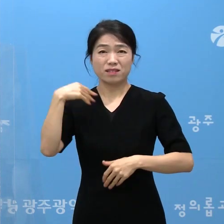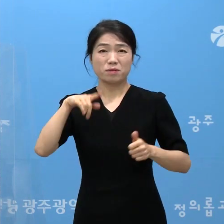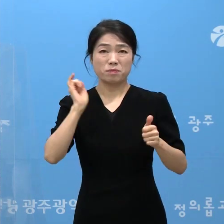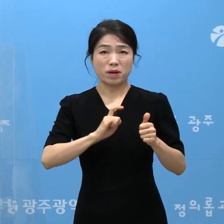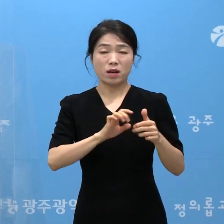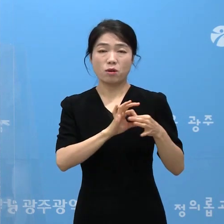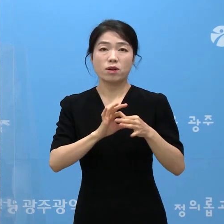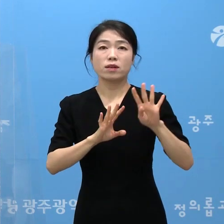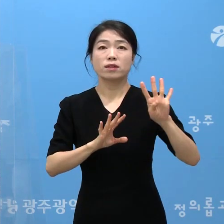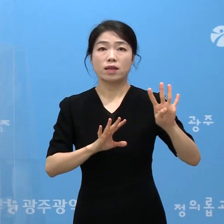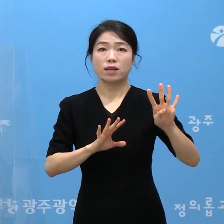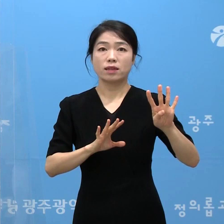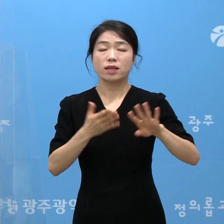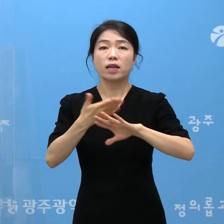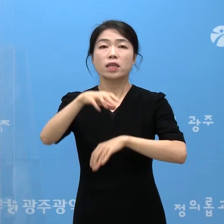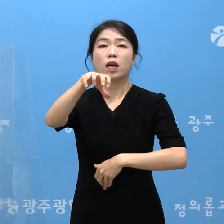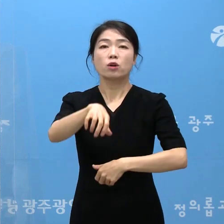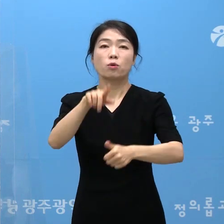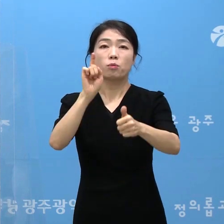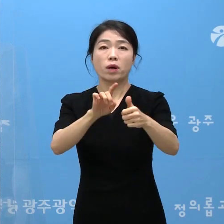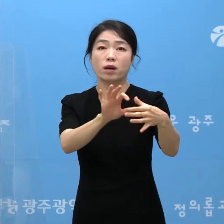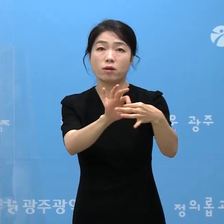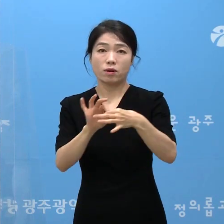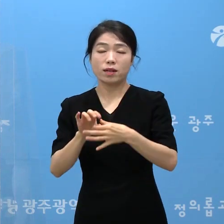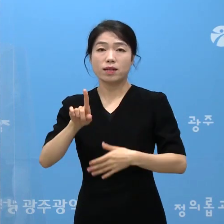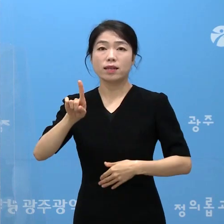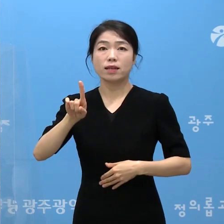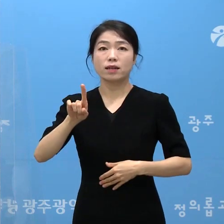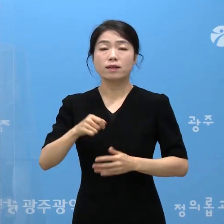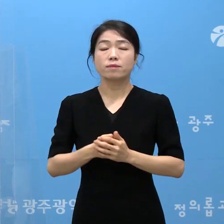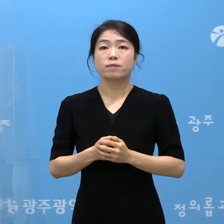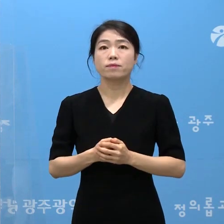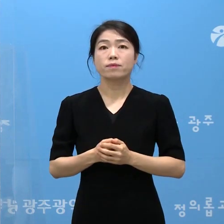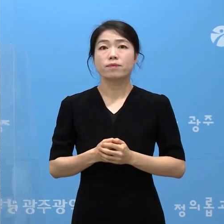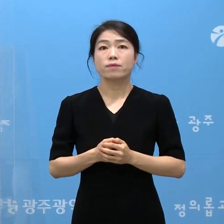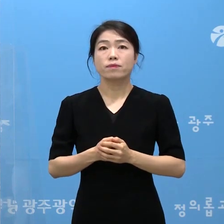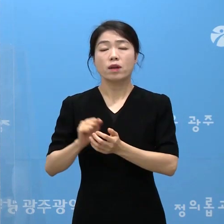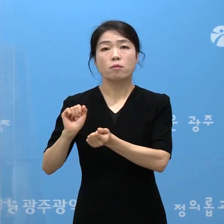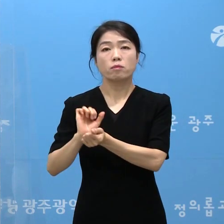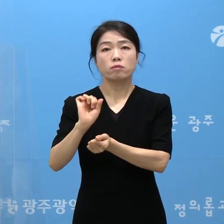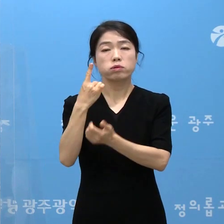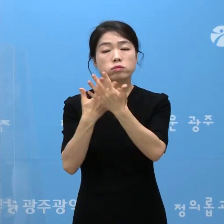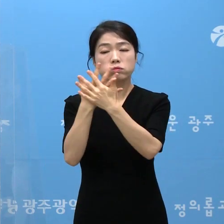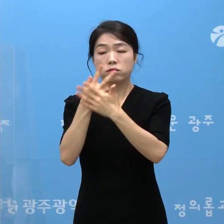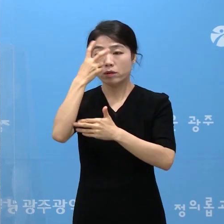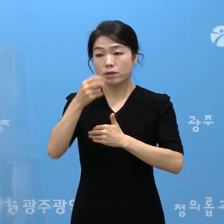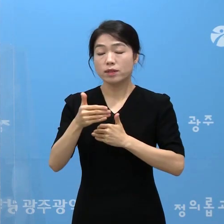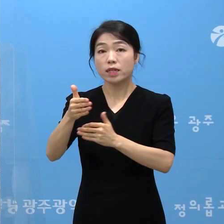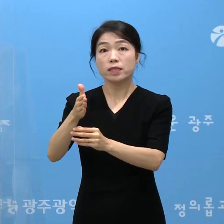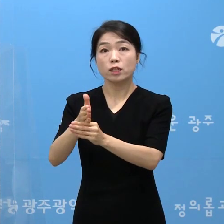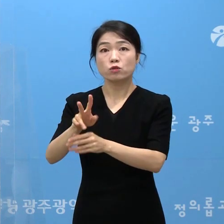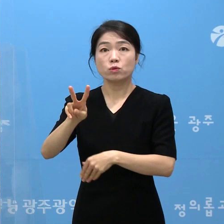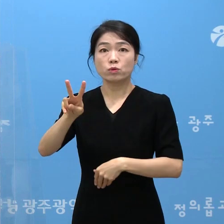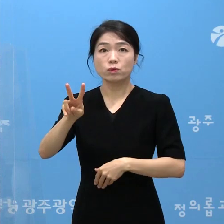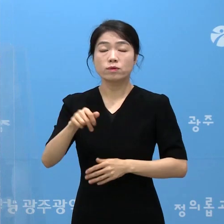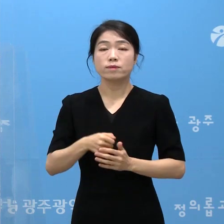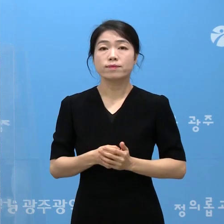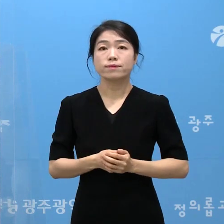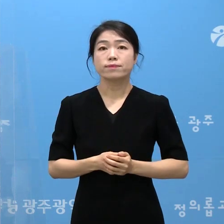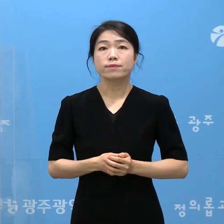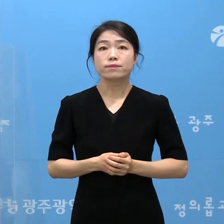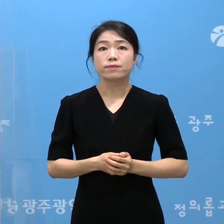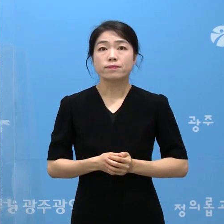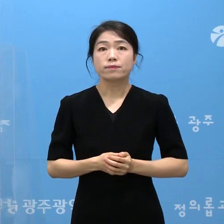관련으로 4분, 타시도 확진자 관련으로 1분, 그리고 감염 경로를 조사 중이신 분이 2분이십니다.